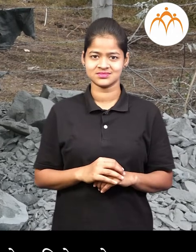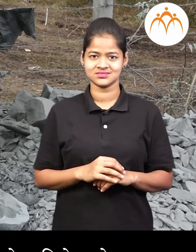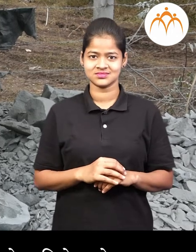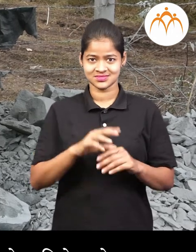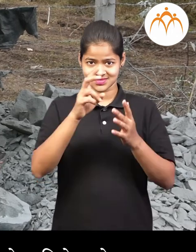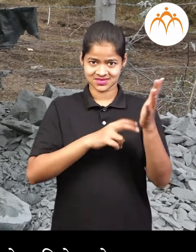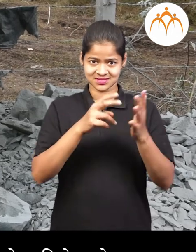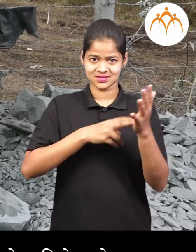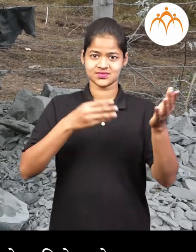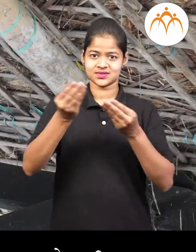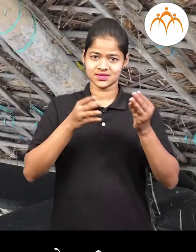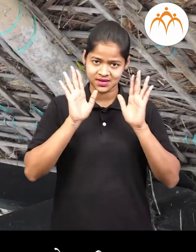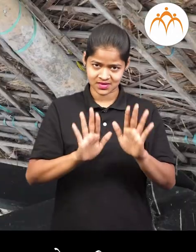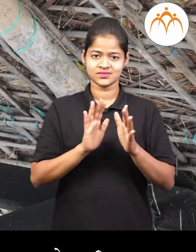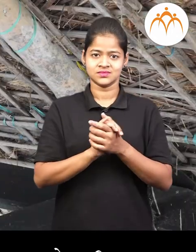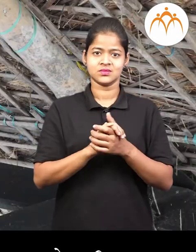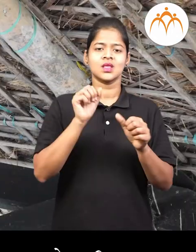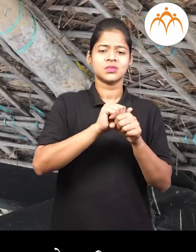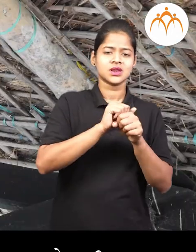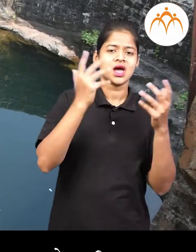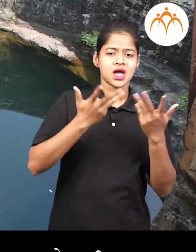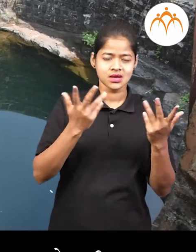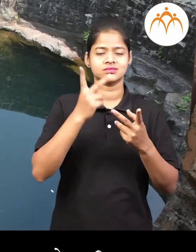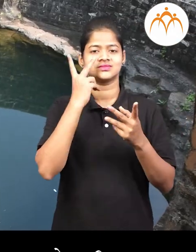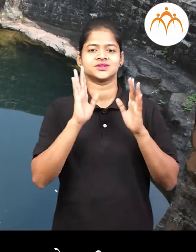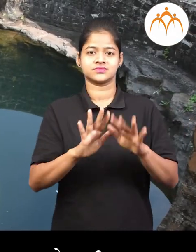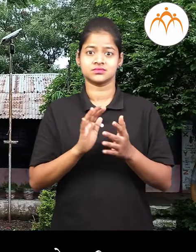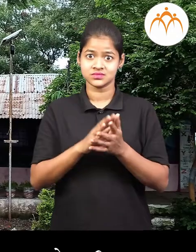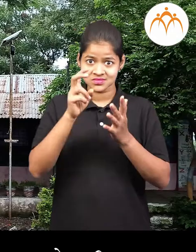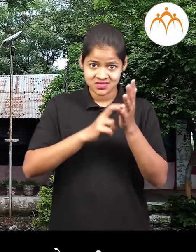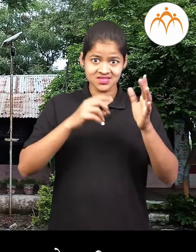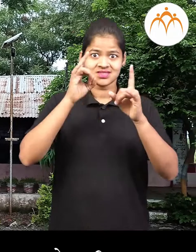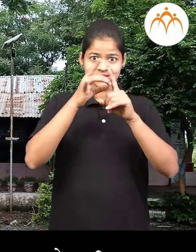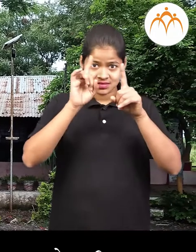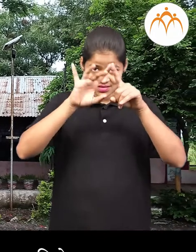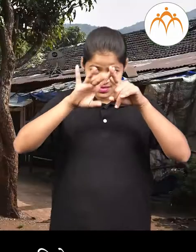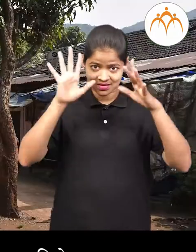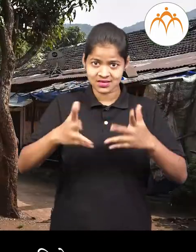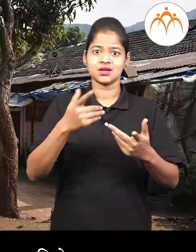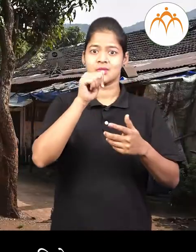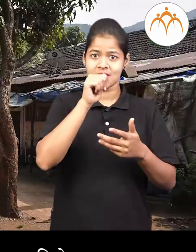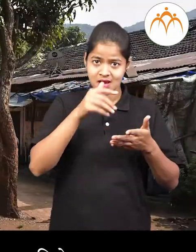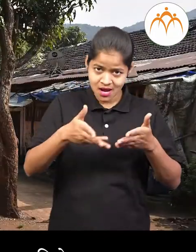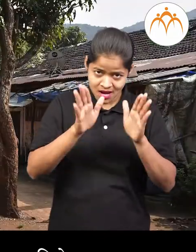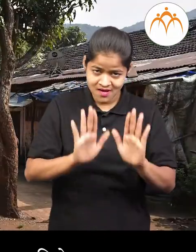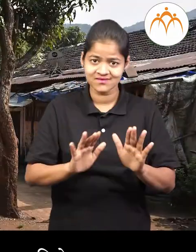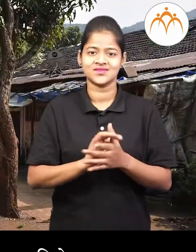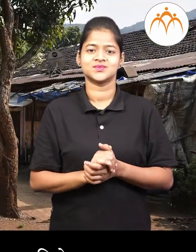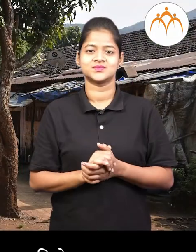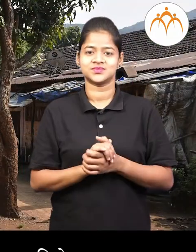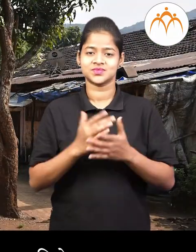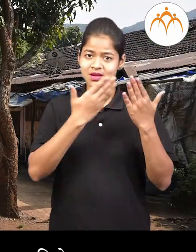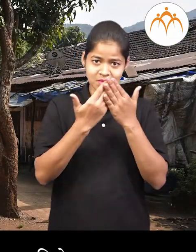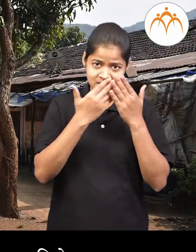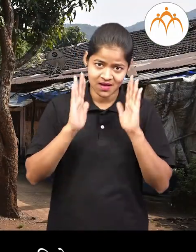ते पाहेले जाते गावात वीज पाणी आहेका, शाला आहेका, गावात स्वच्छत आहेका